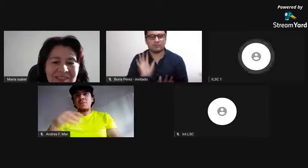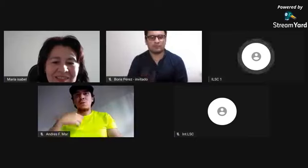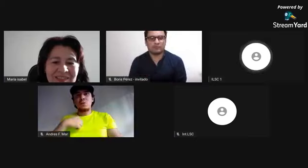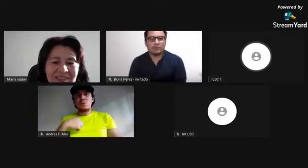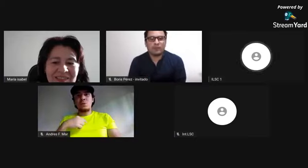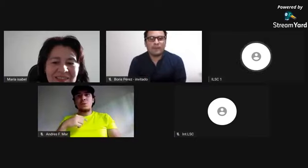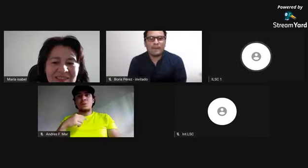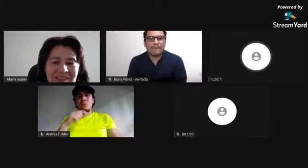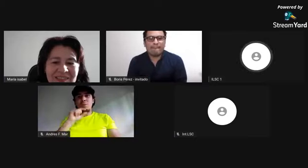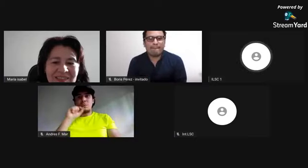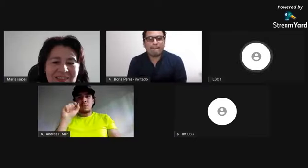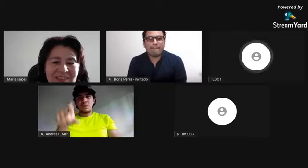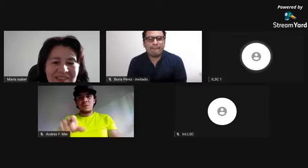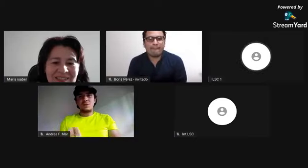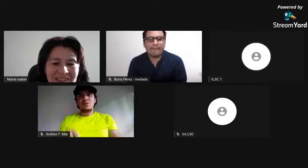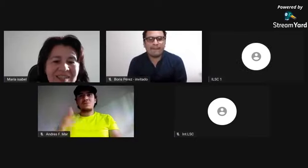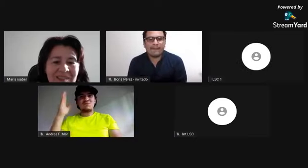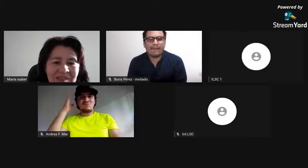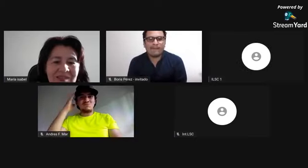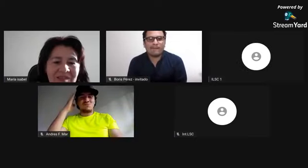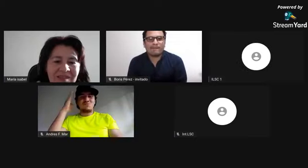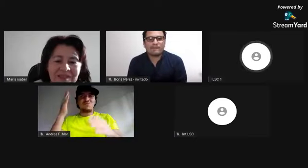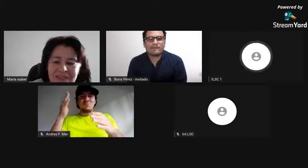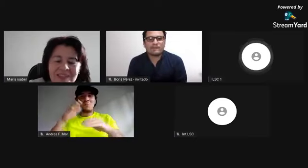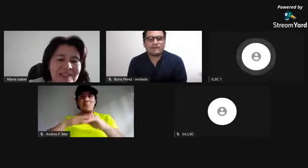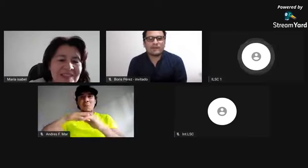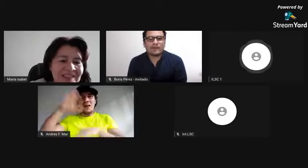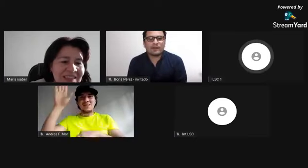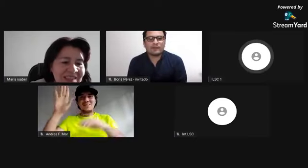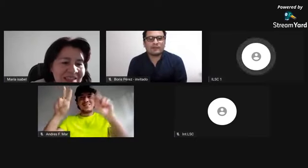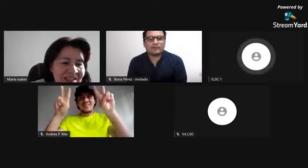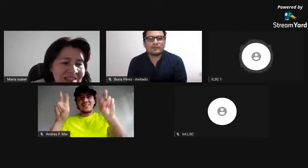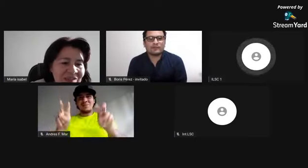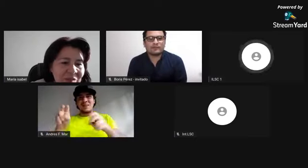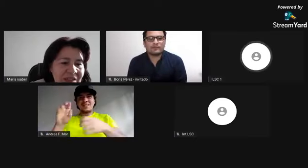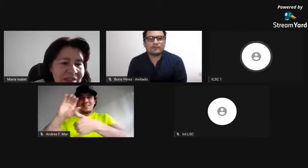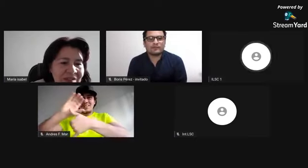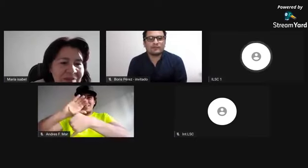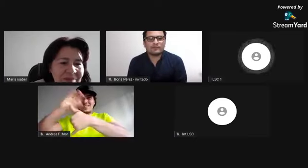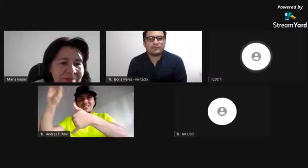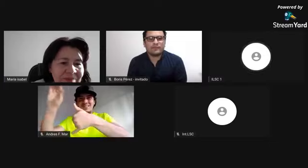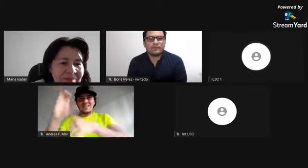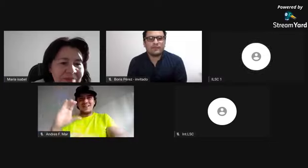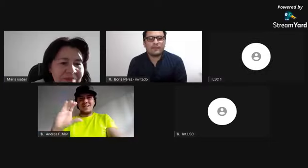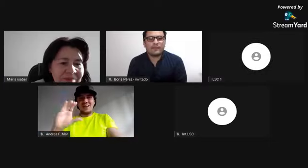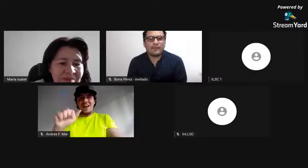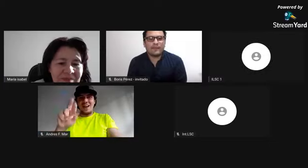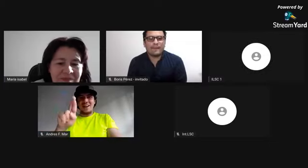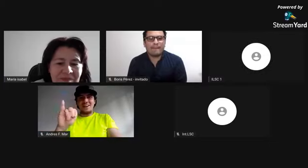o me veo muy pequeño. No, ok. La pregunta que quería hacer es la siguiente. salgo.